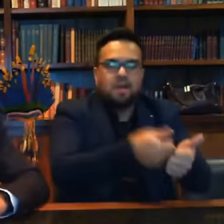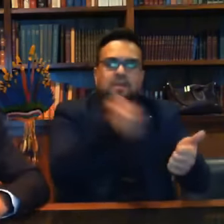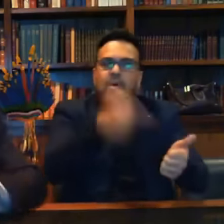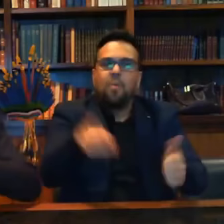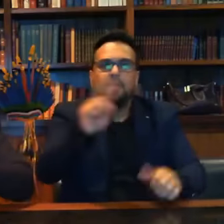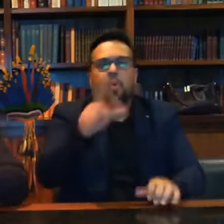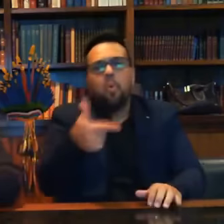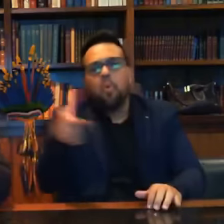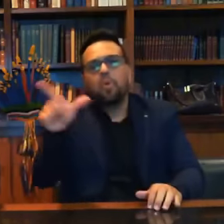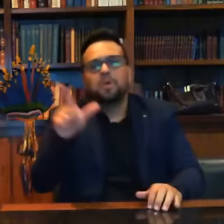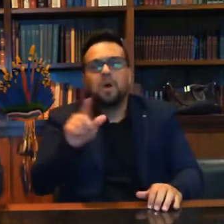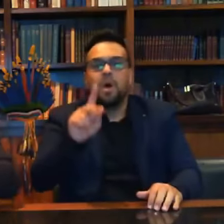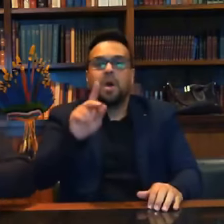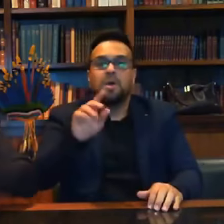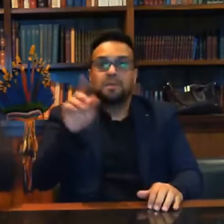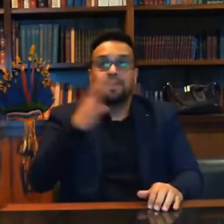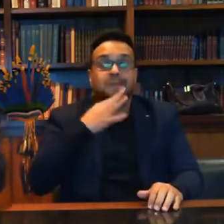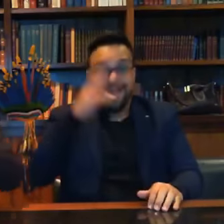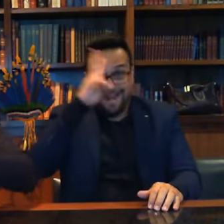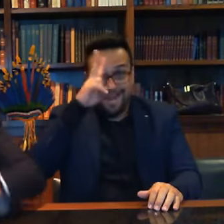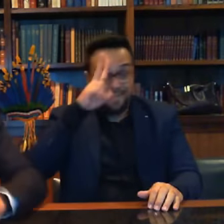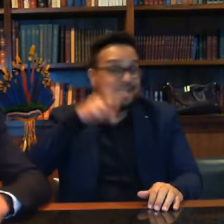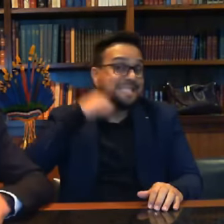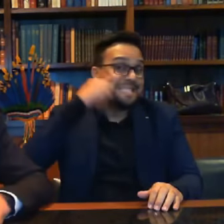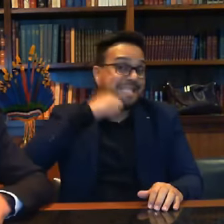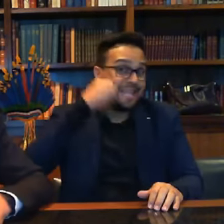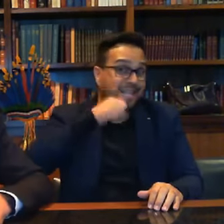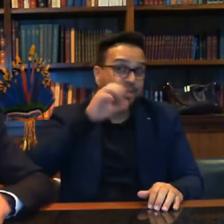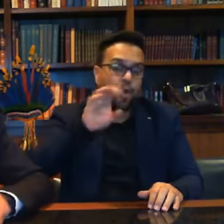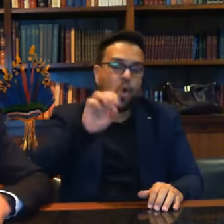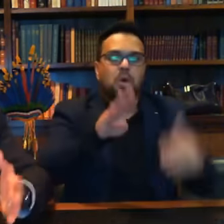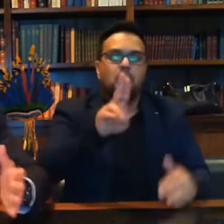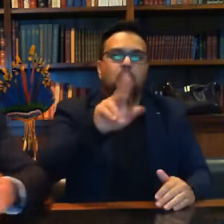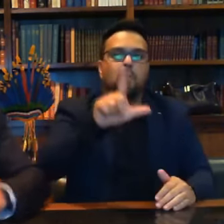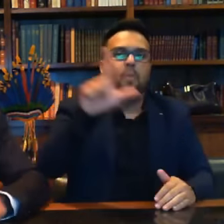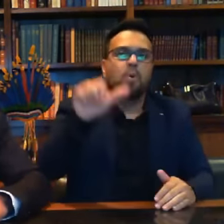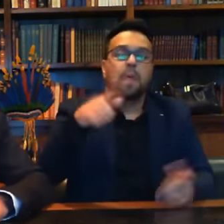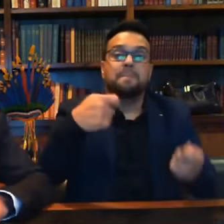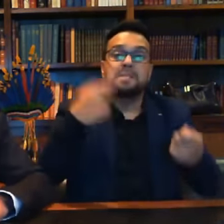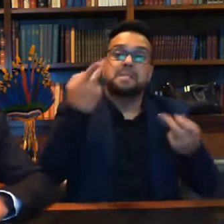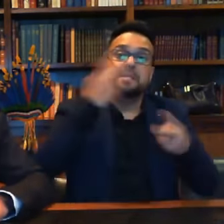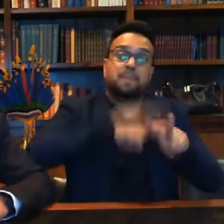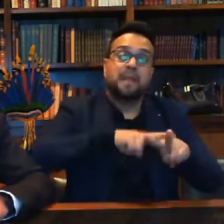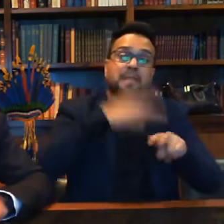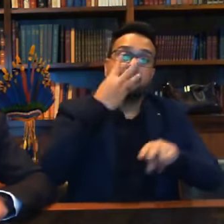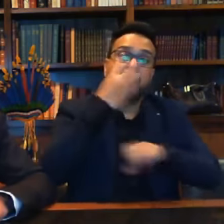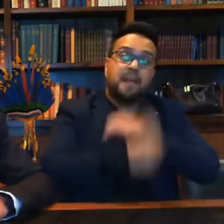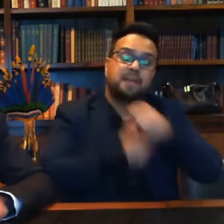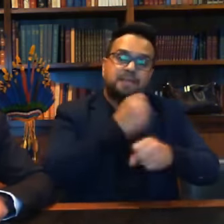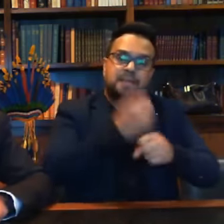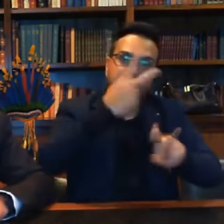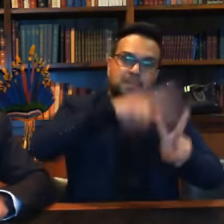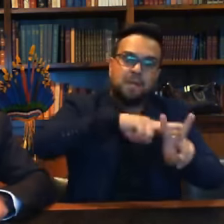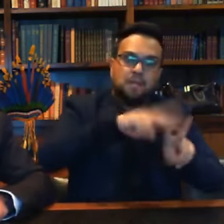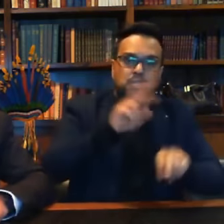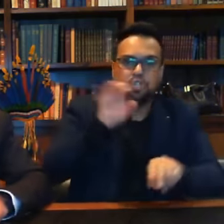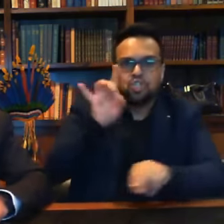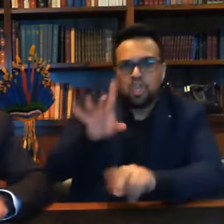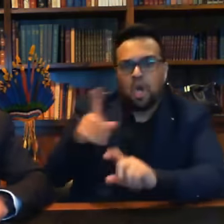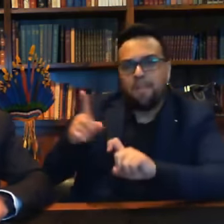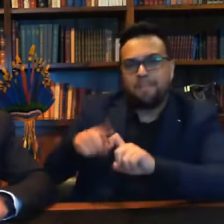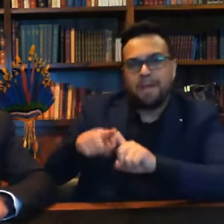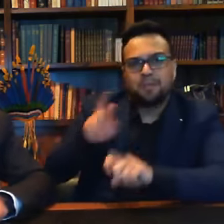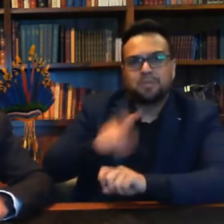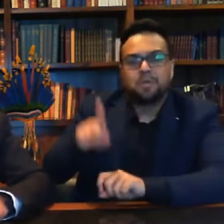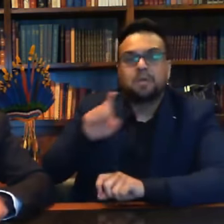do Amazonas apresentou um projeto de lei no Senado obviamente. E é para ele. E não era só para médico não. Se